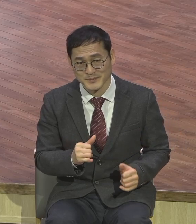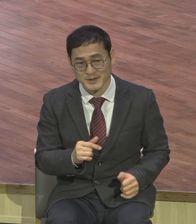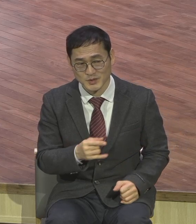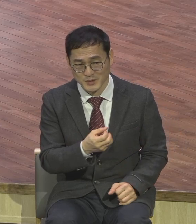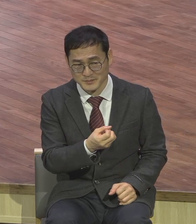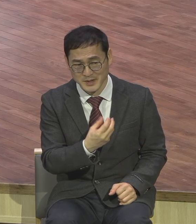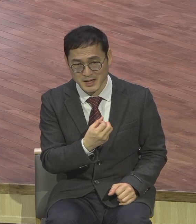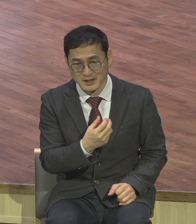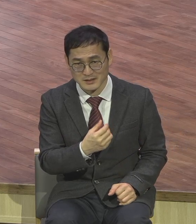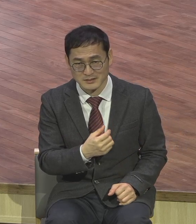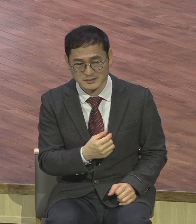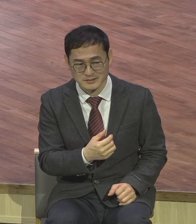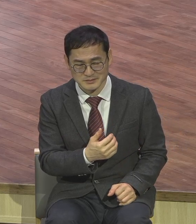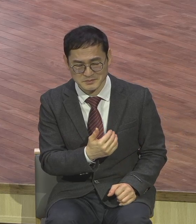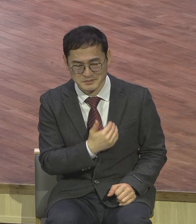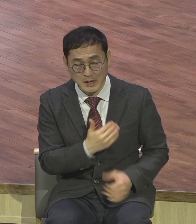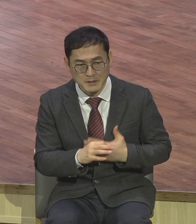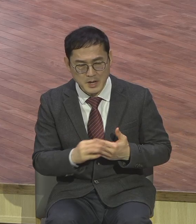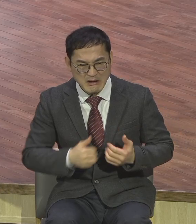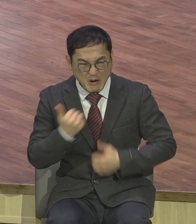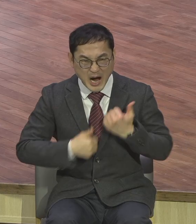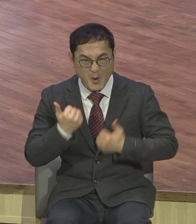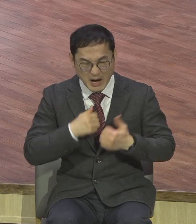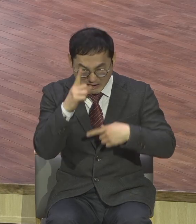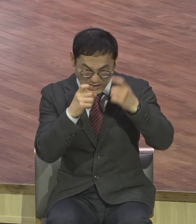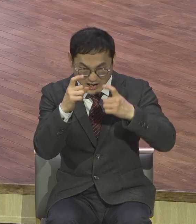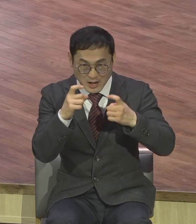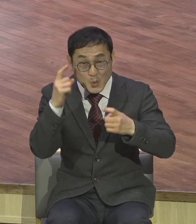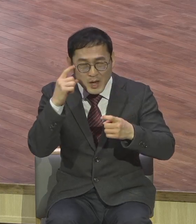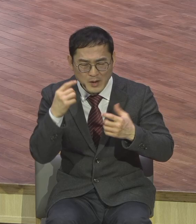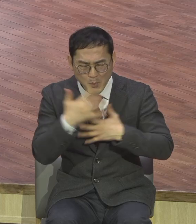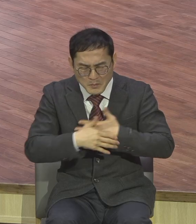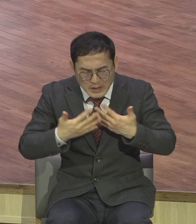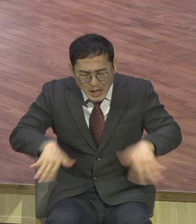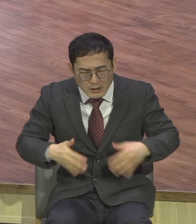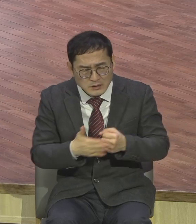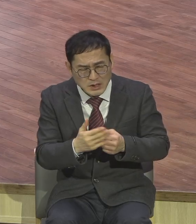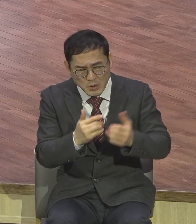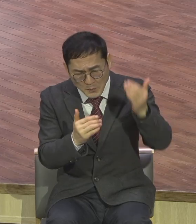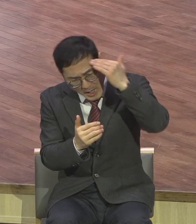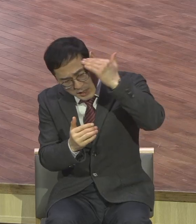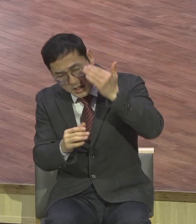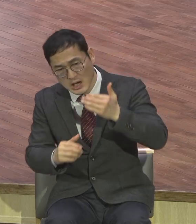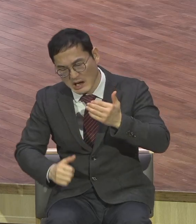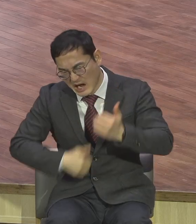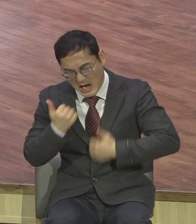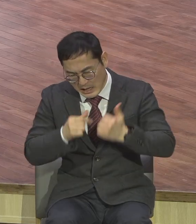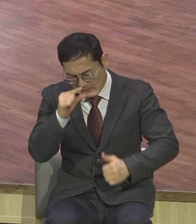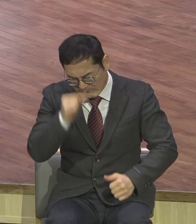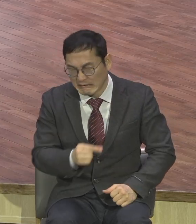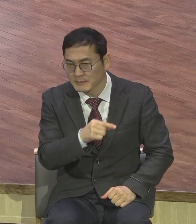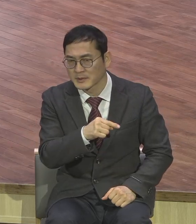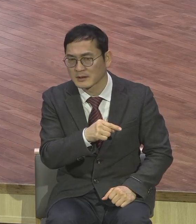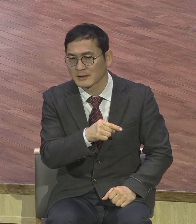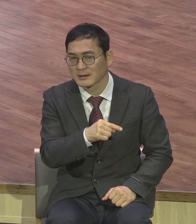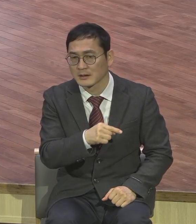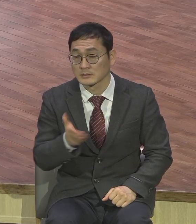몸이 약하니까 신경적 예민합니다 예민한 반응 보이죠 몸이 약하니까 그런데 건강한 사람은 뭐요